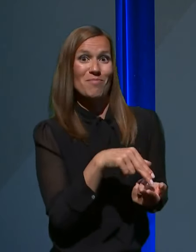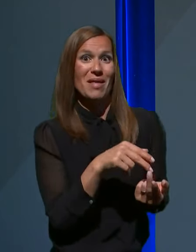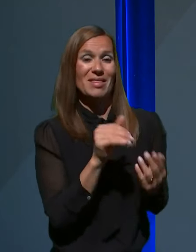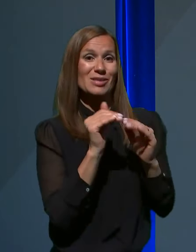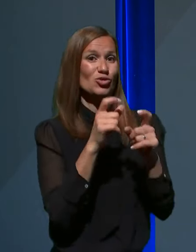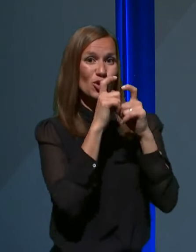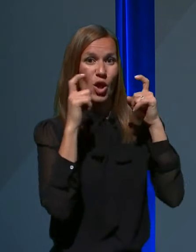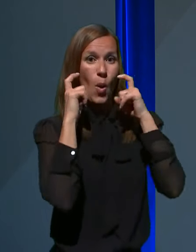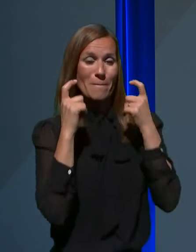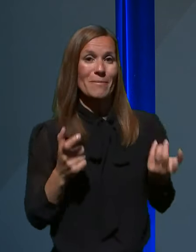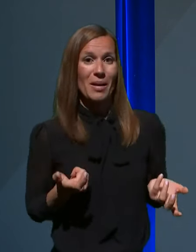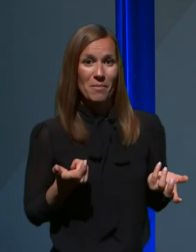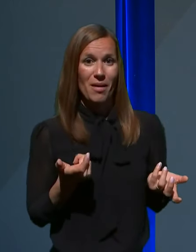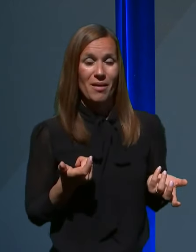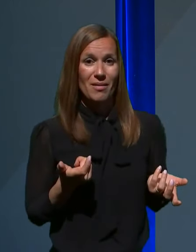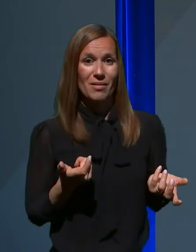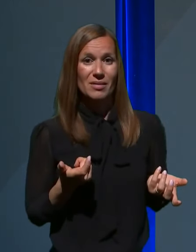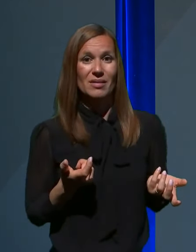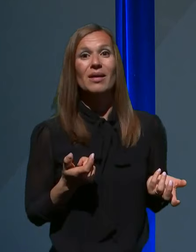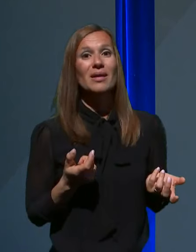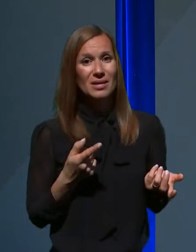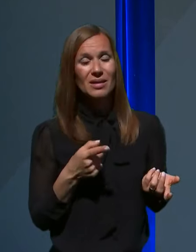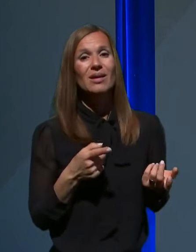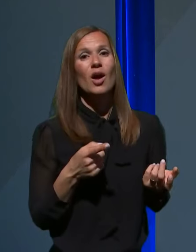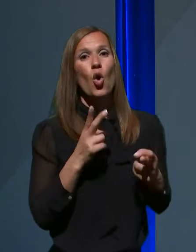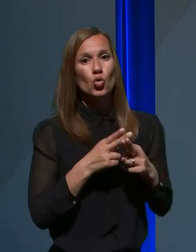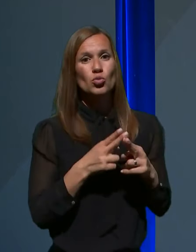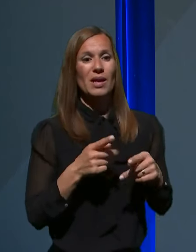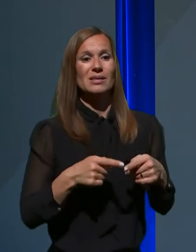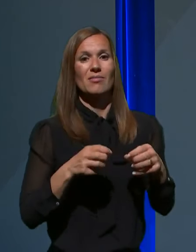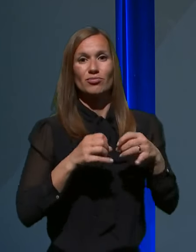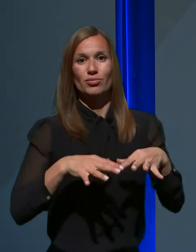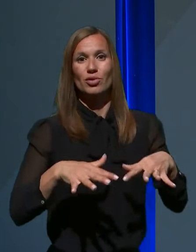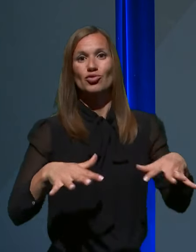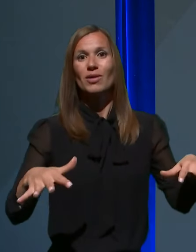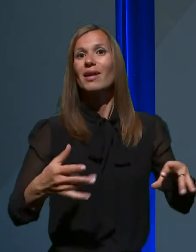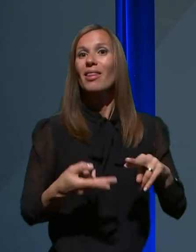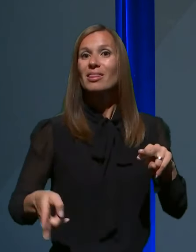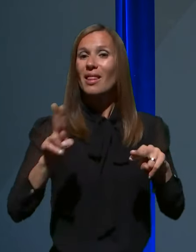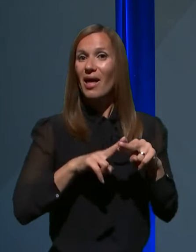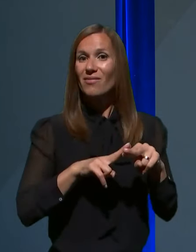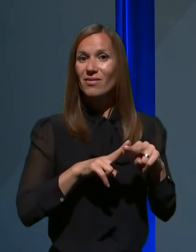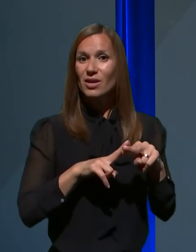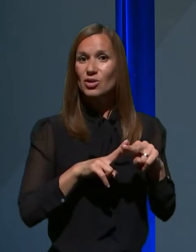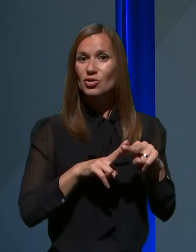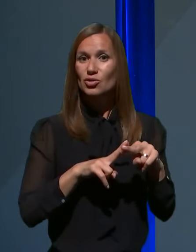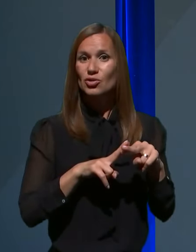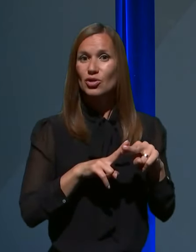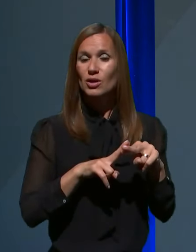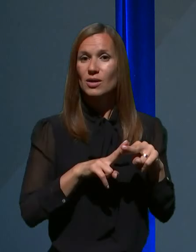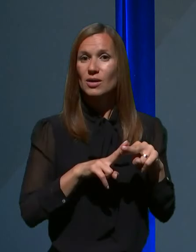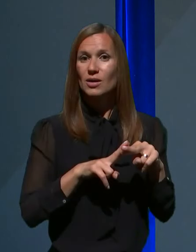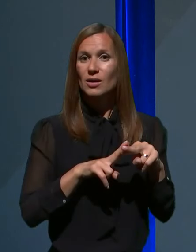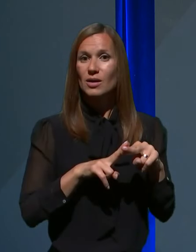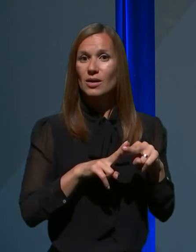In glede na to, da se širi okužba seveda v največji meri in da je največ teh